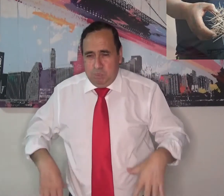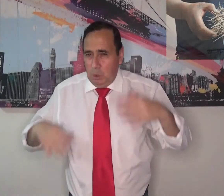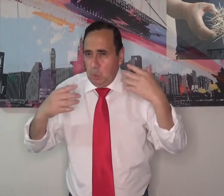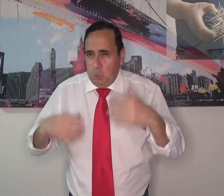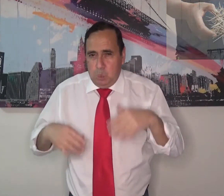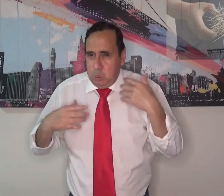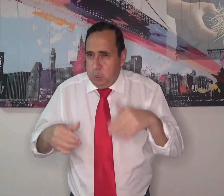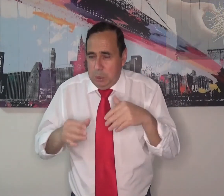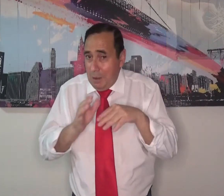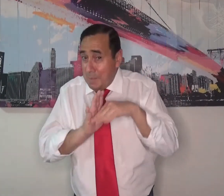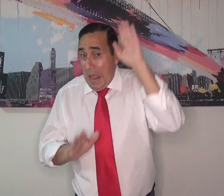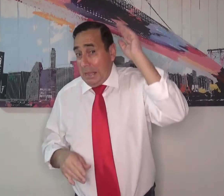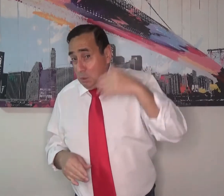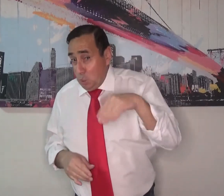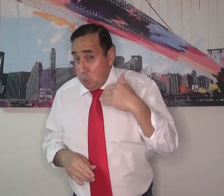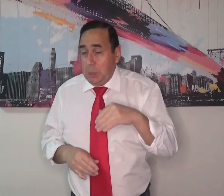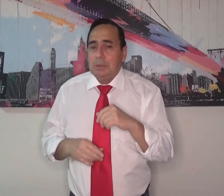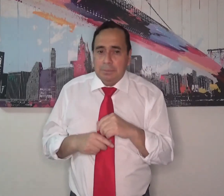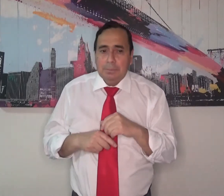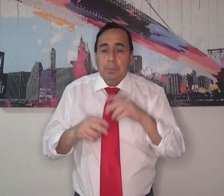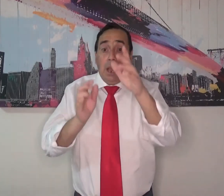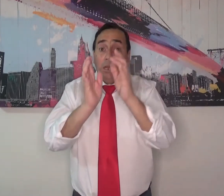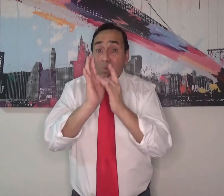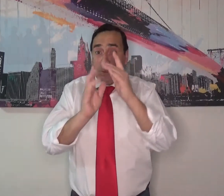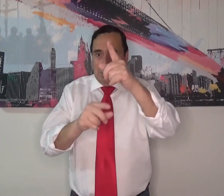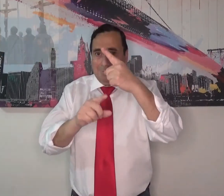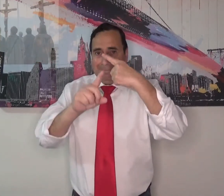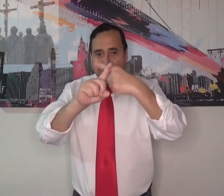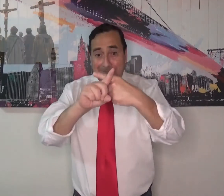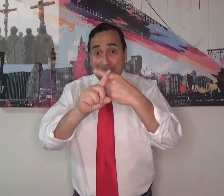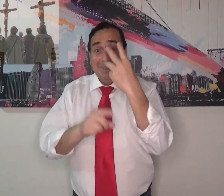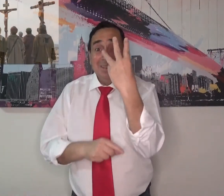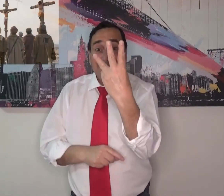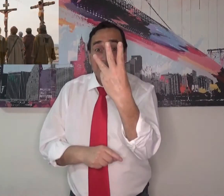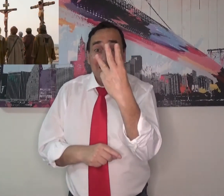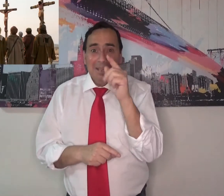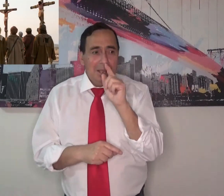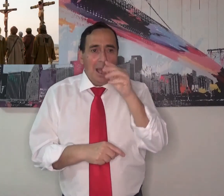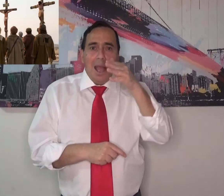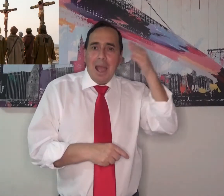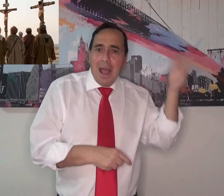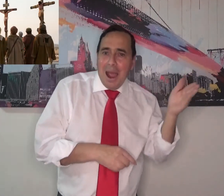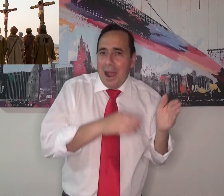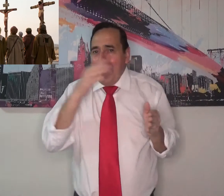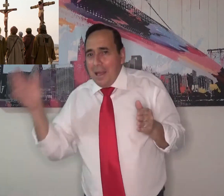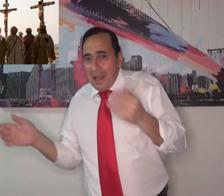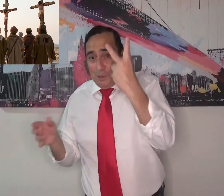sangre corría a través de su cuerpo. Era muy triste y doloroso. Algo que no podemos imaginarnos.